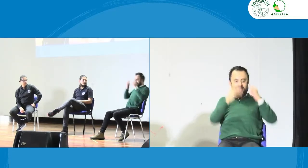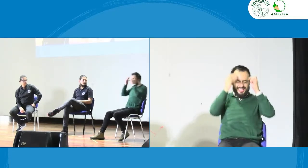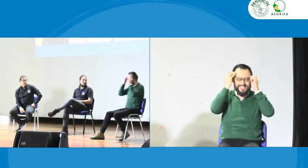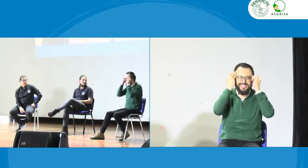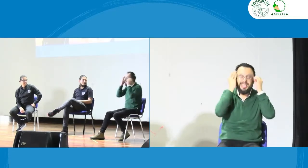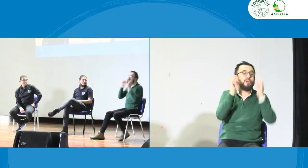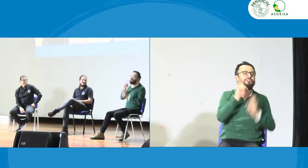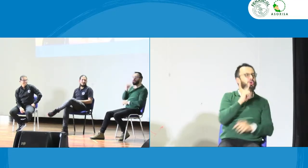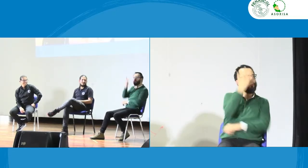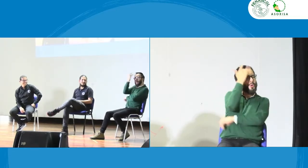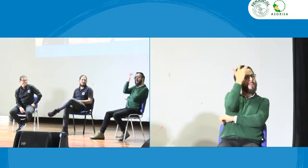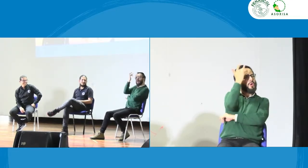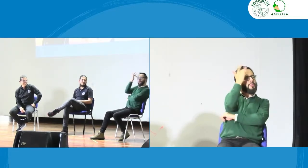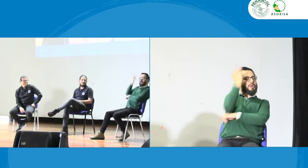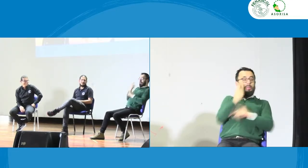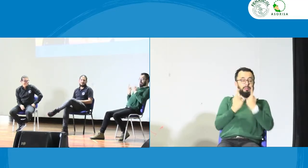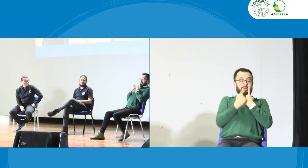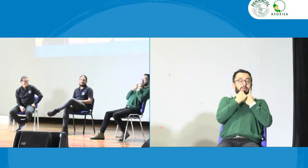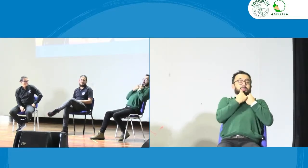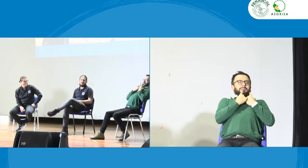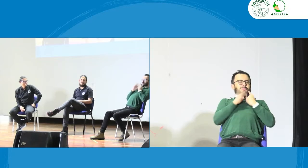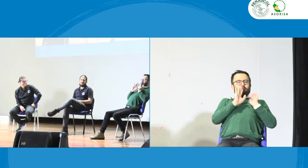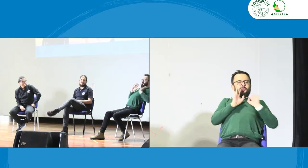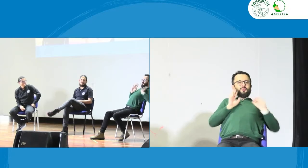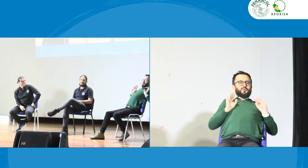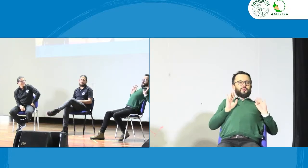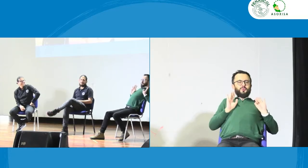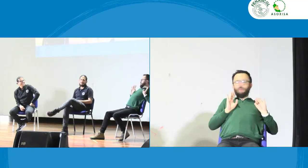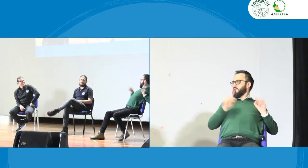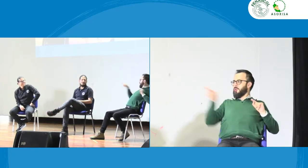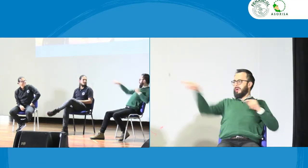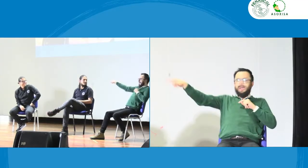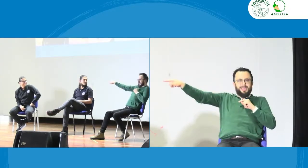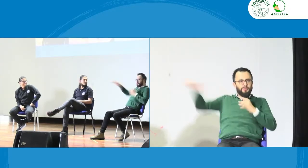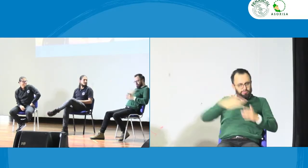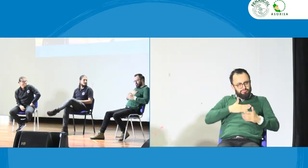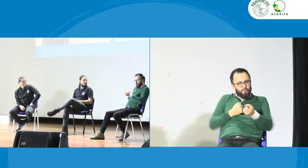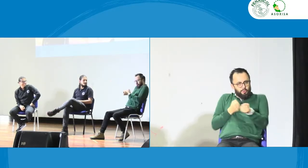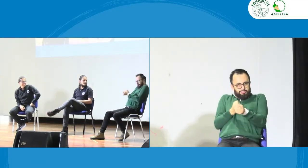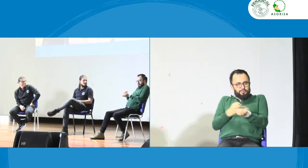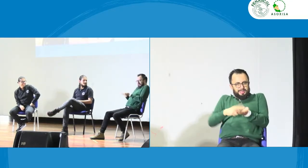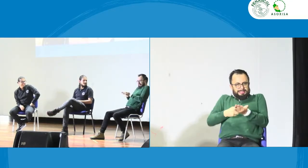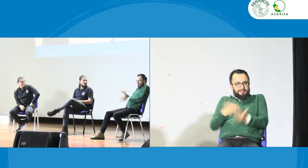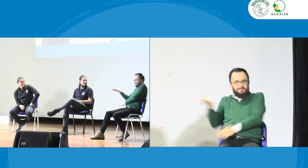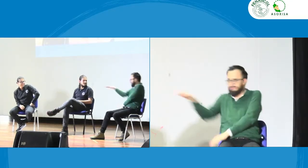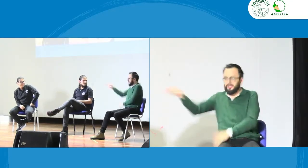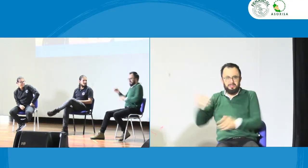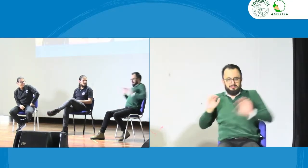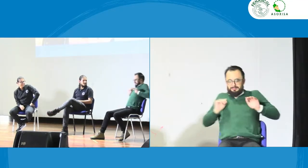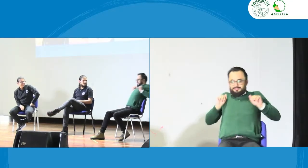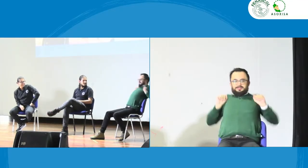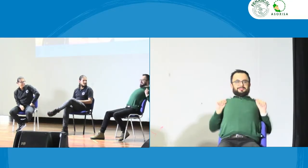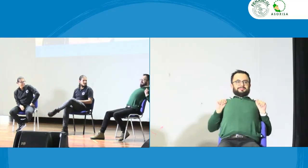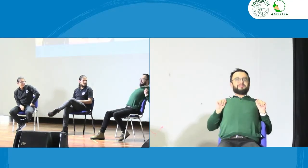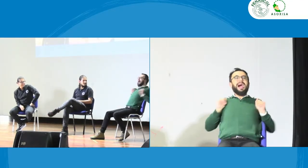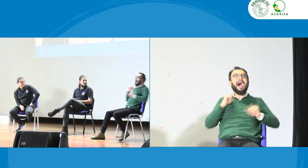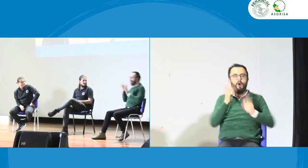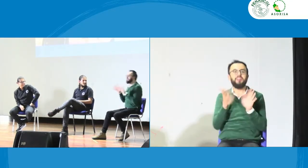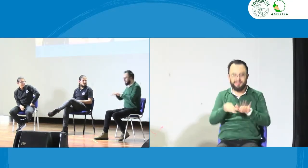disculpen entonces muchas veces se le pregunta es al intérprete oyente no uno está allí es para apoyar y debe darle el